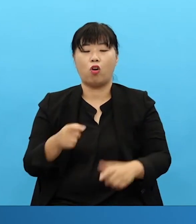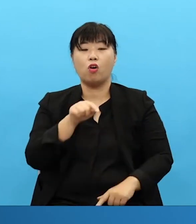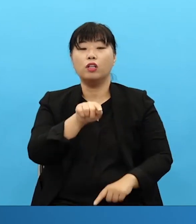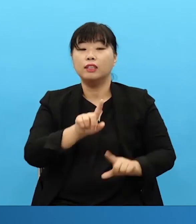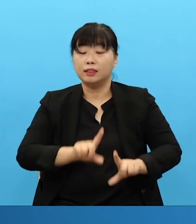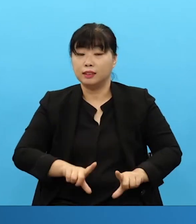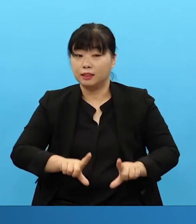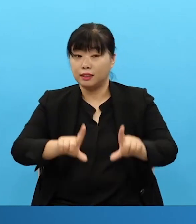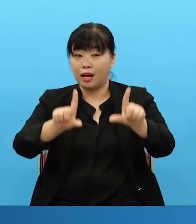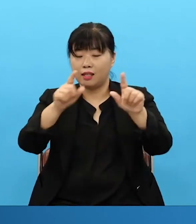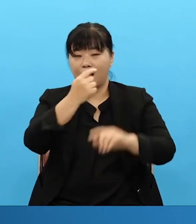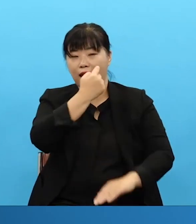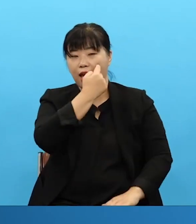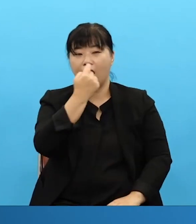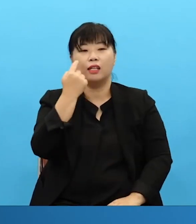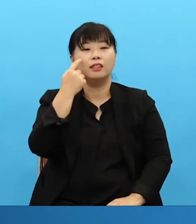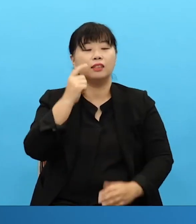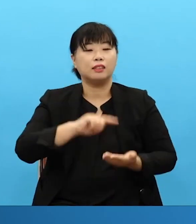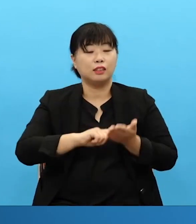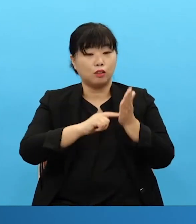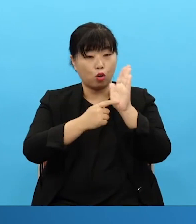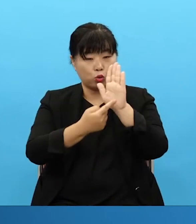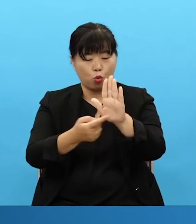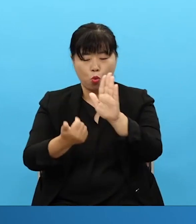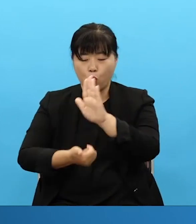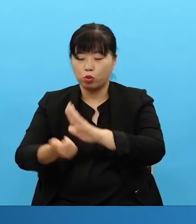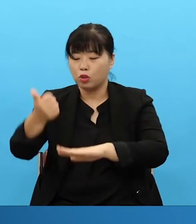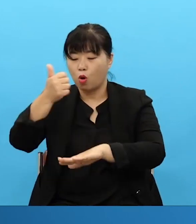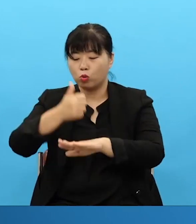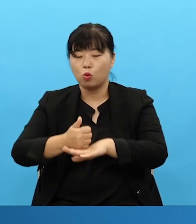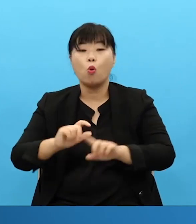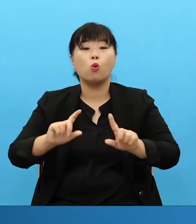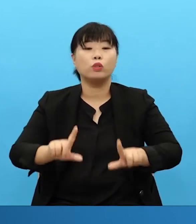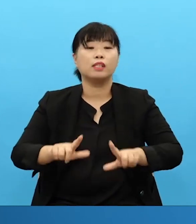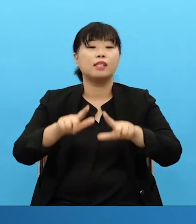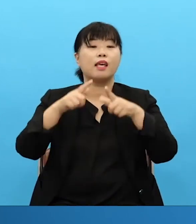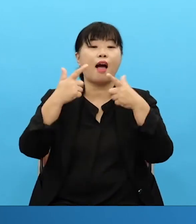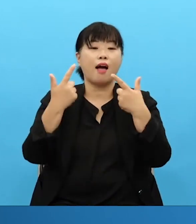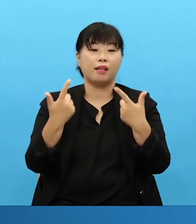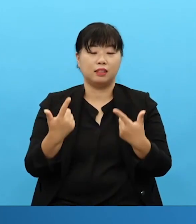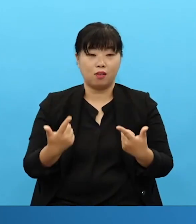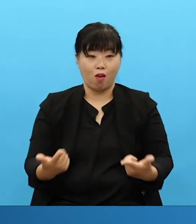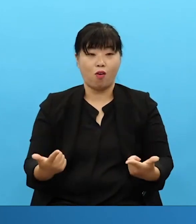그날의 증거도 성공이 아닌 것